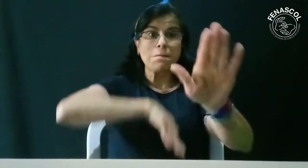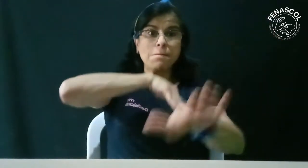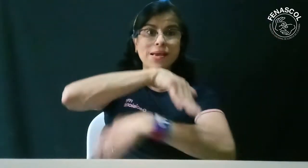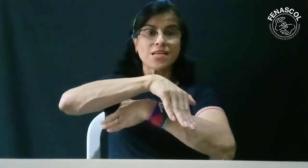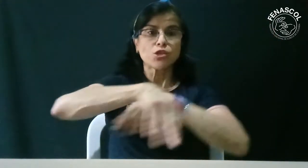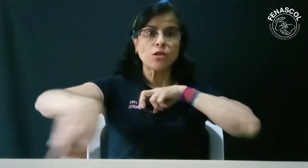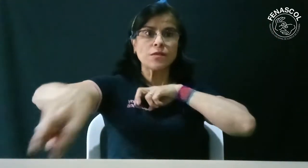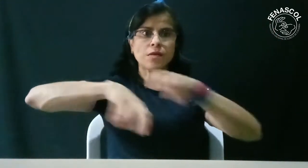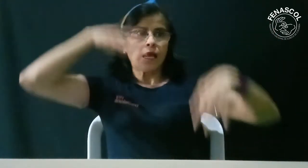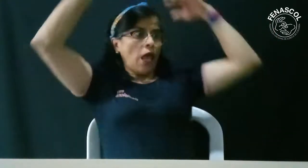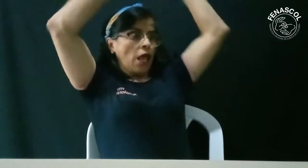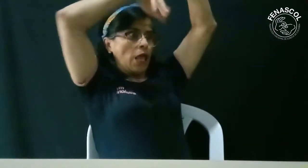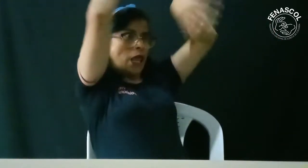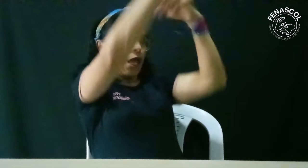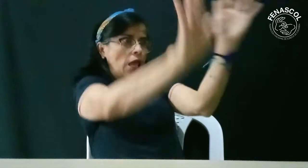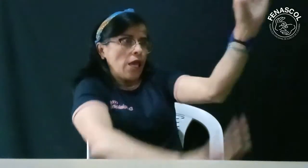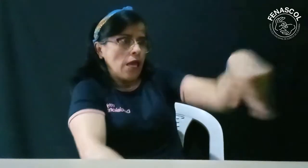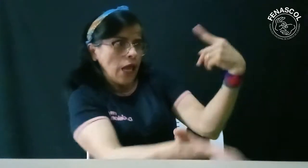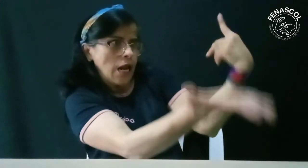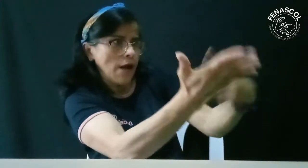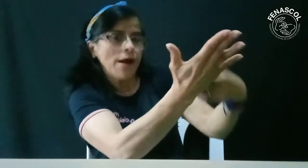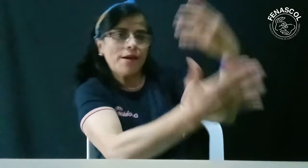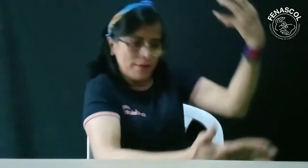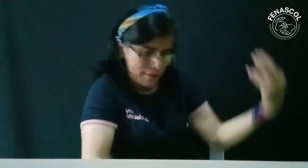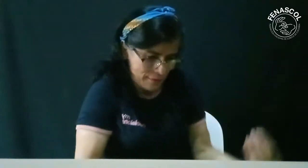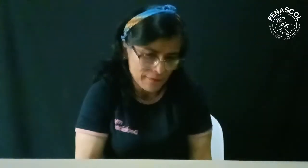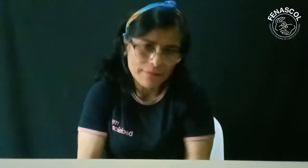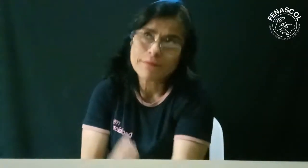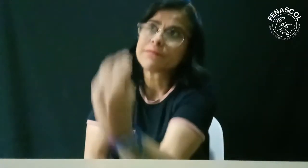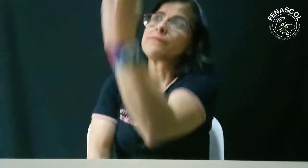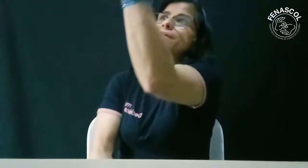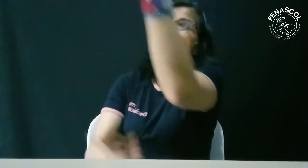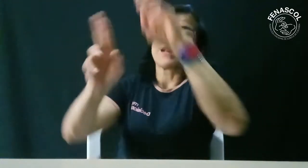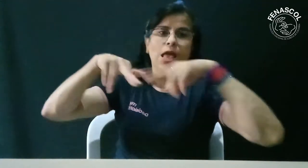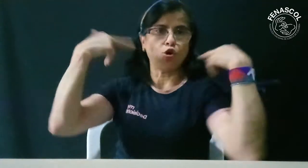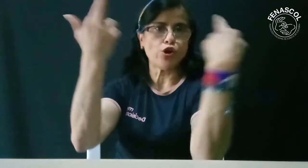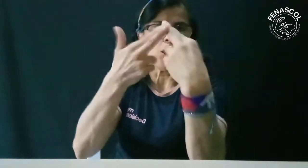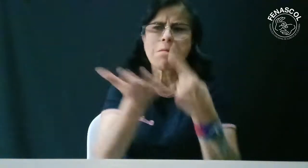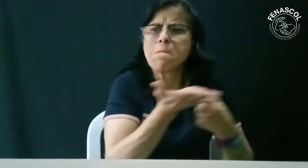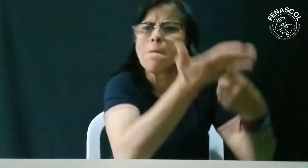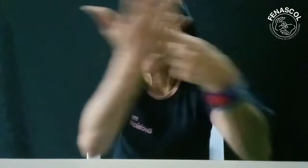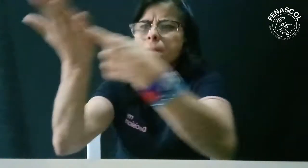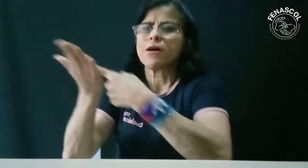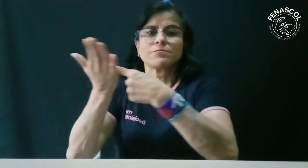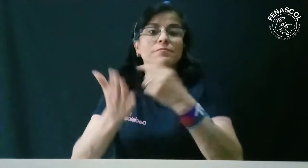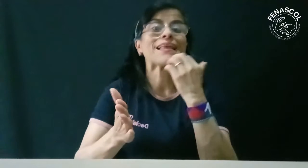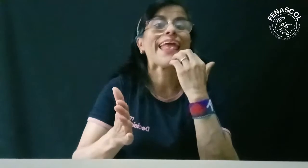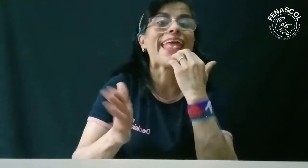Cuando en el Ministerio vean la situación, de seguro harán que pase un comité conciliador para alguna reunión en donde se establezcan las